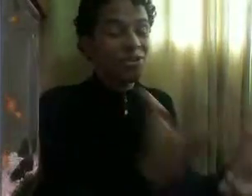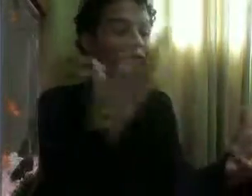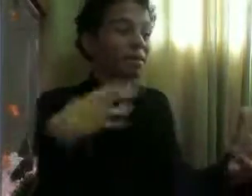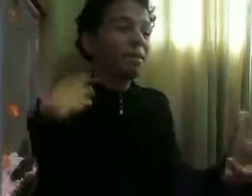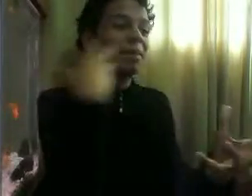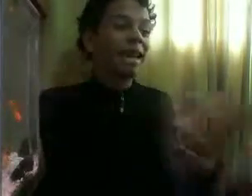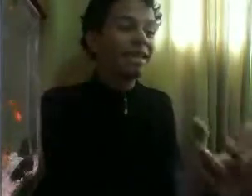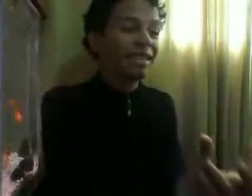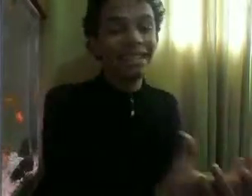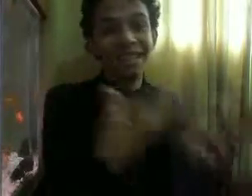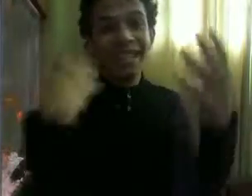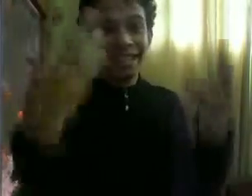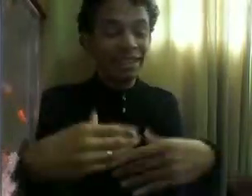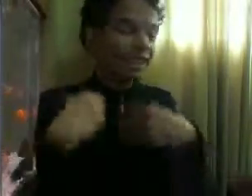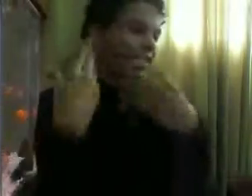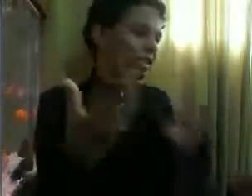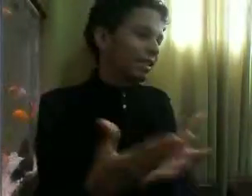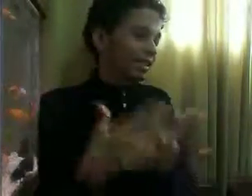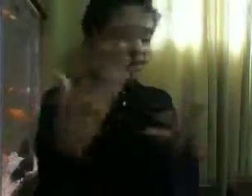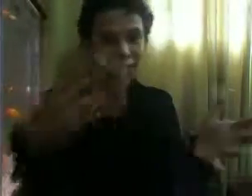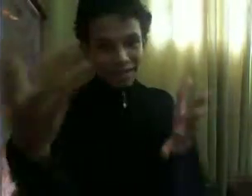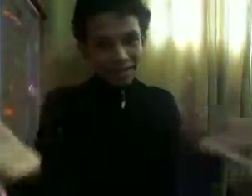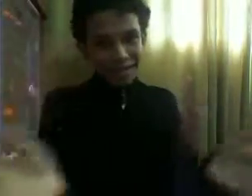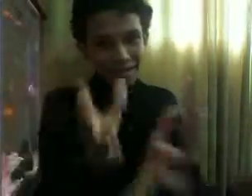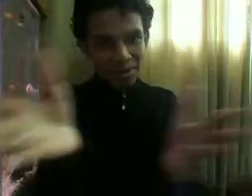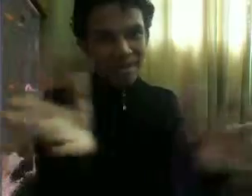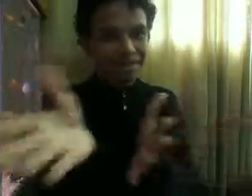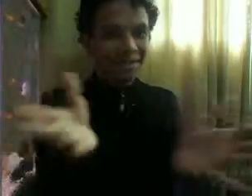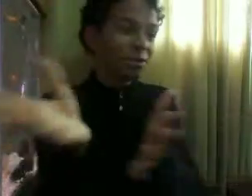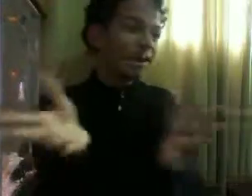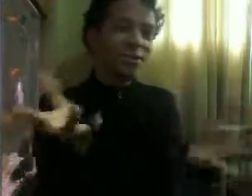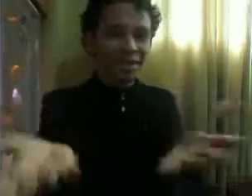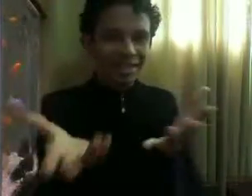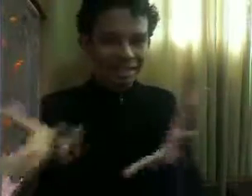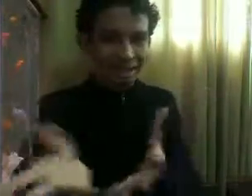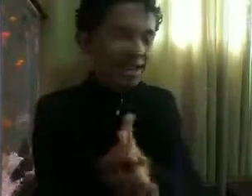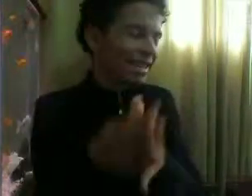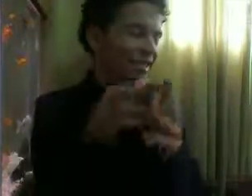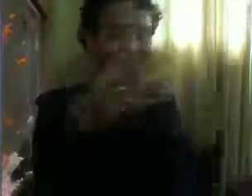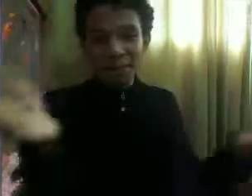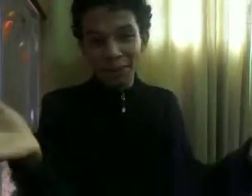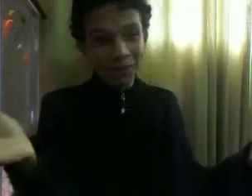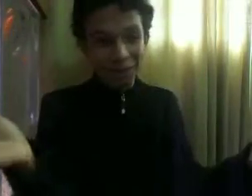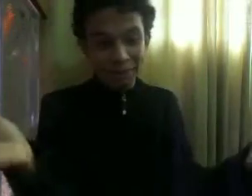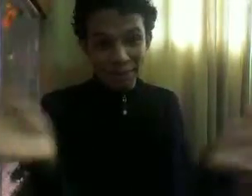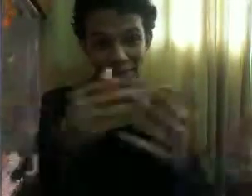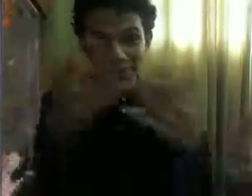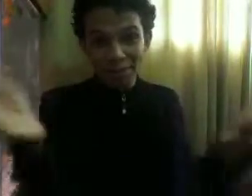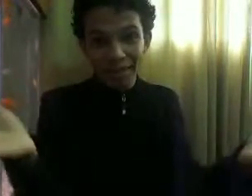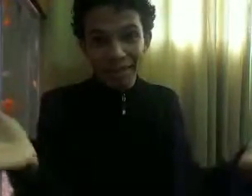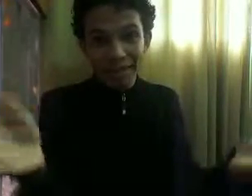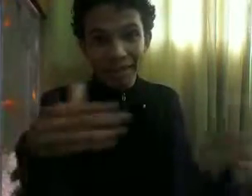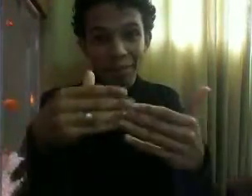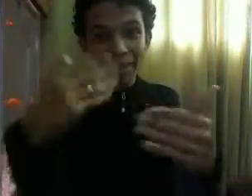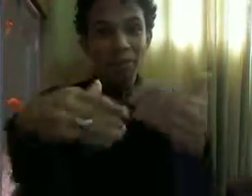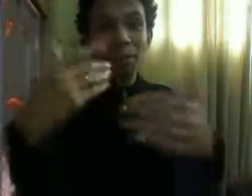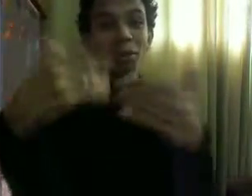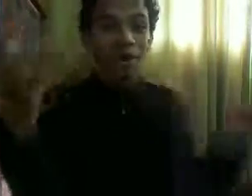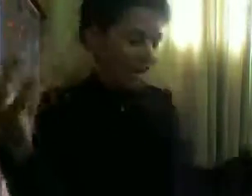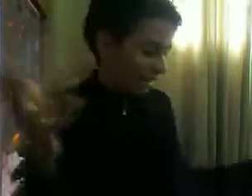Com muita pressa E daí Vocês podem entender o que aconteceu Que não dê pra eles prolongarem